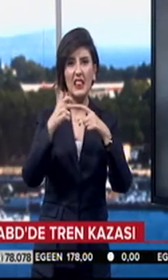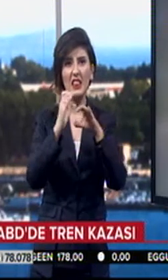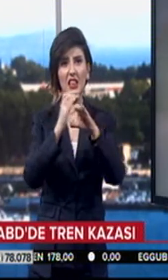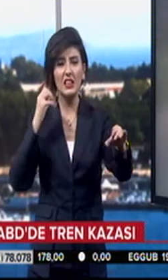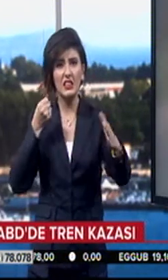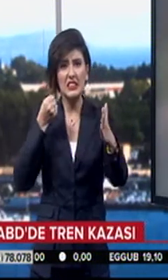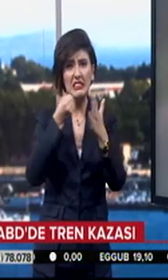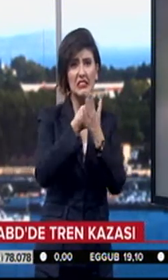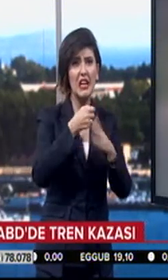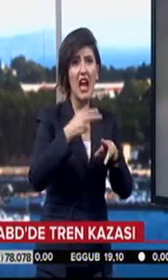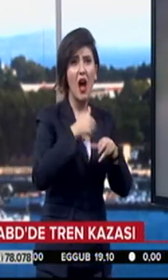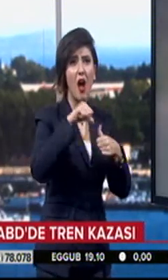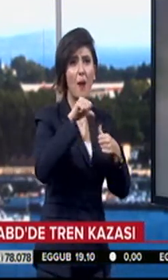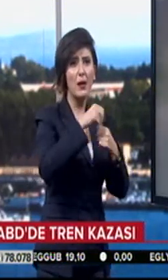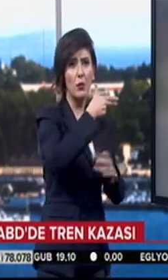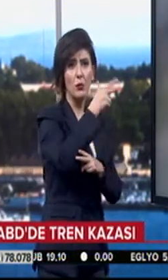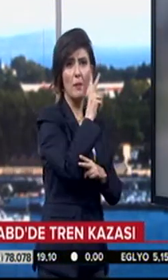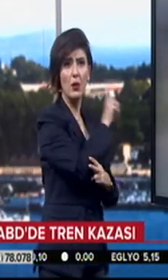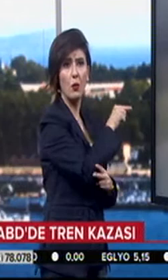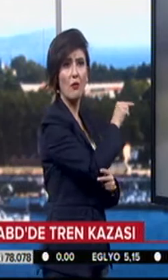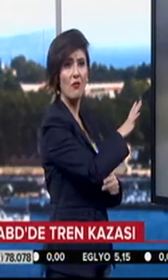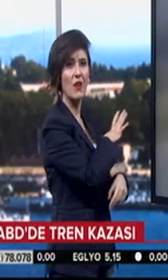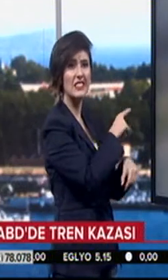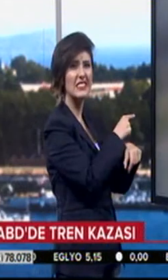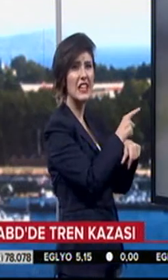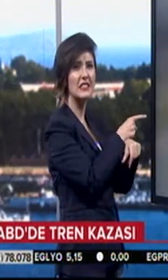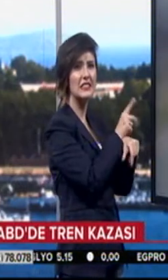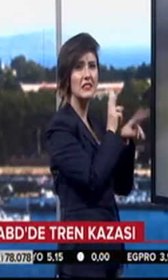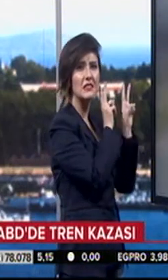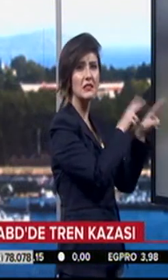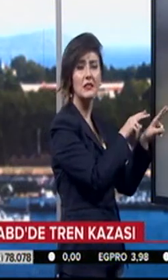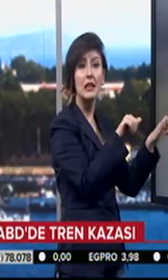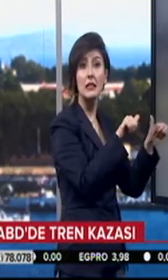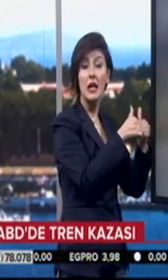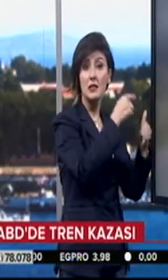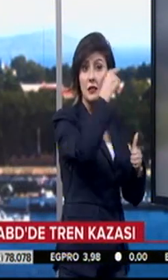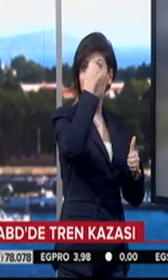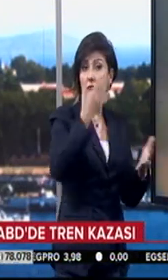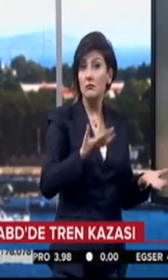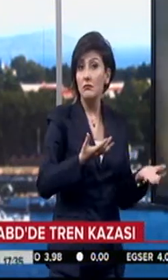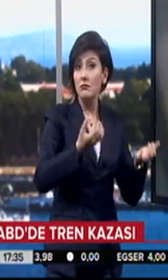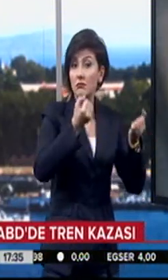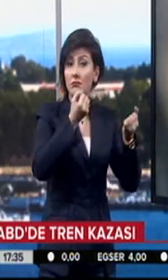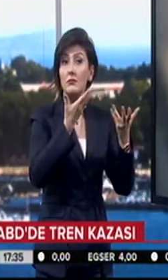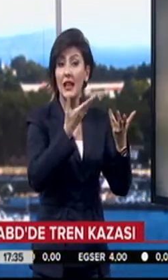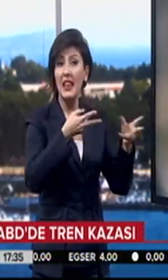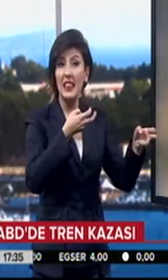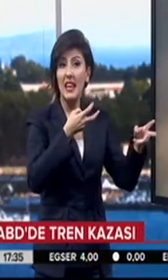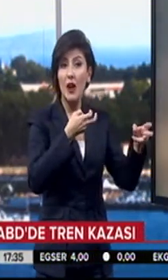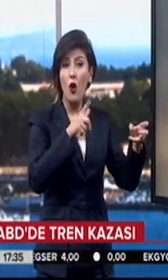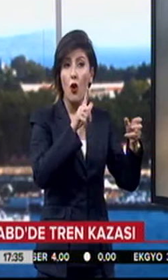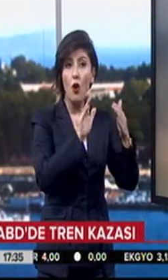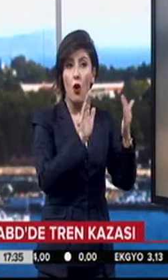Çarpışma anı amatör kamera tarafından saniye saniye görüntülendi. Kazada şans eseri sadece trenin